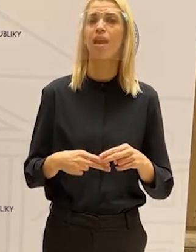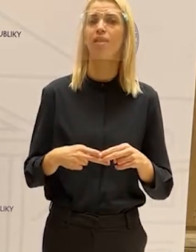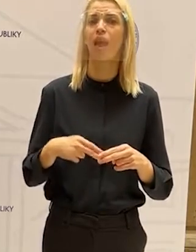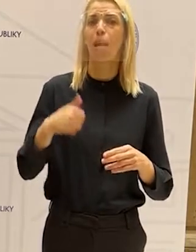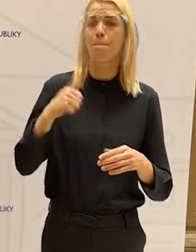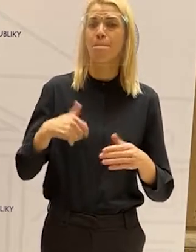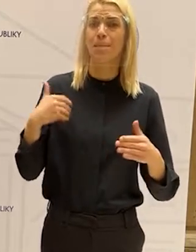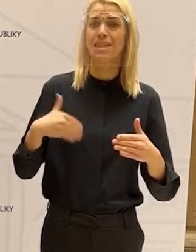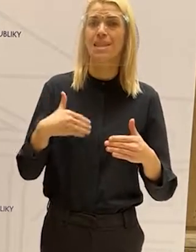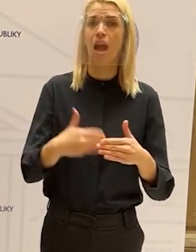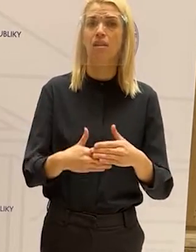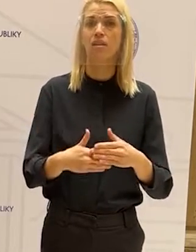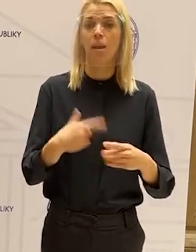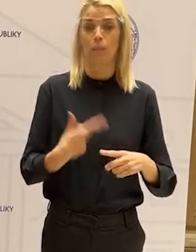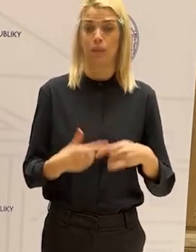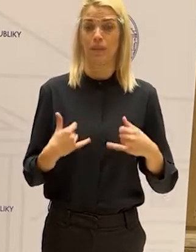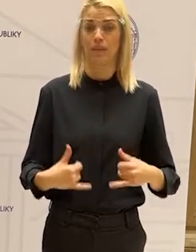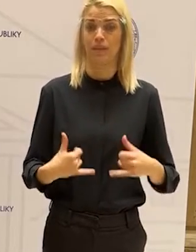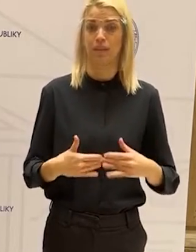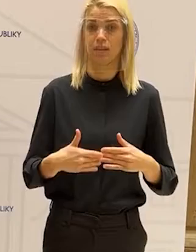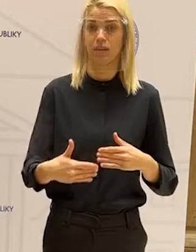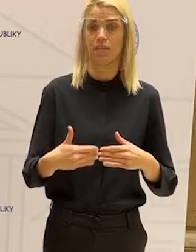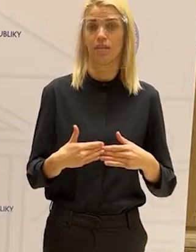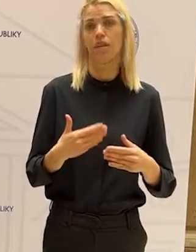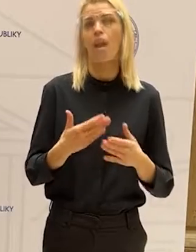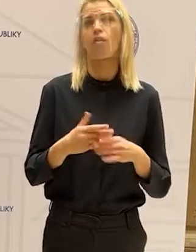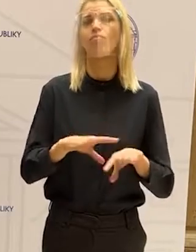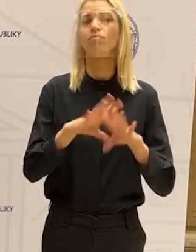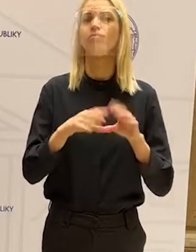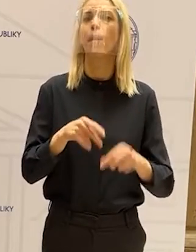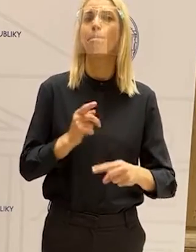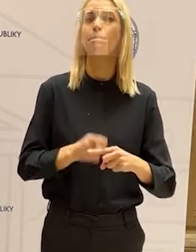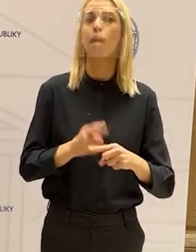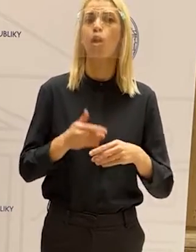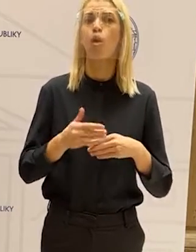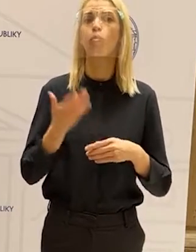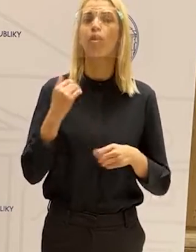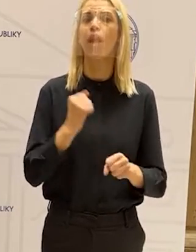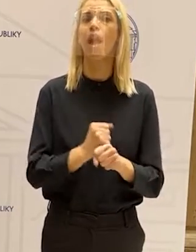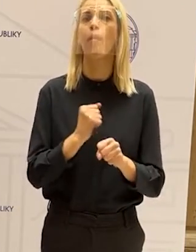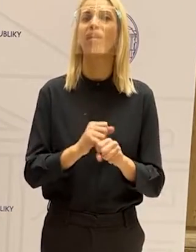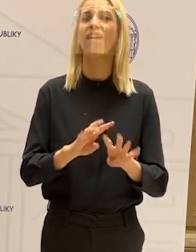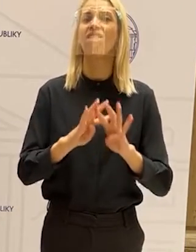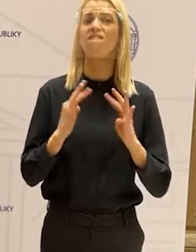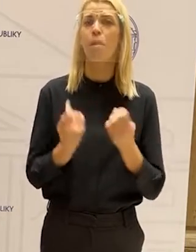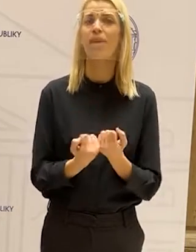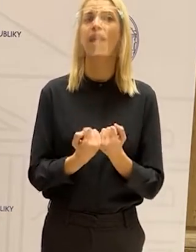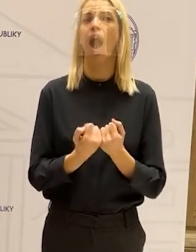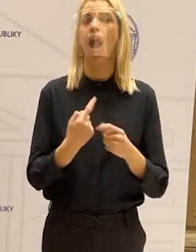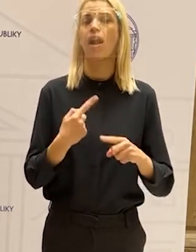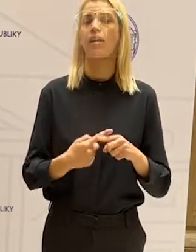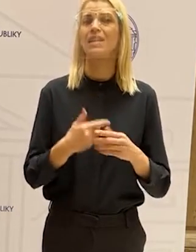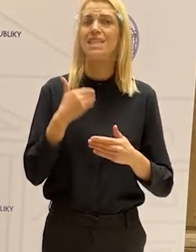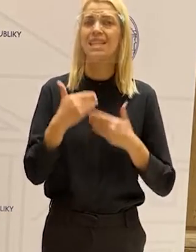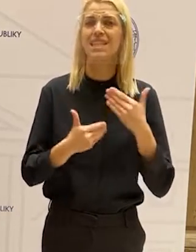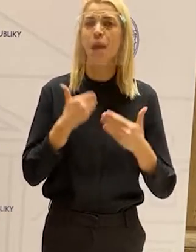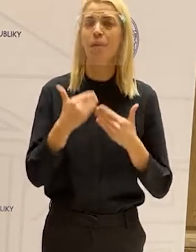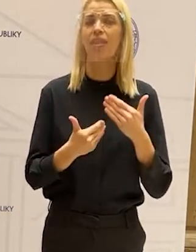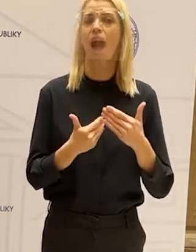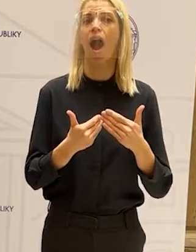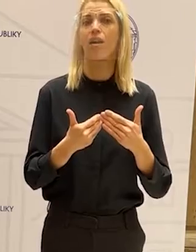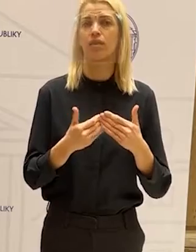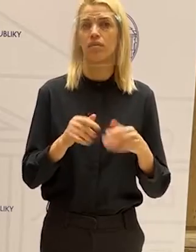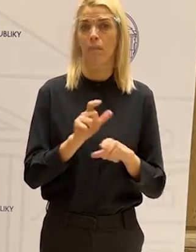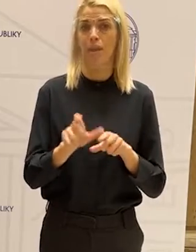na budú, teda aktuálny už prichádzajúci pol rok, budeme robiť semináre pre učiteľov. Dnes na